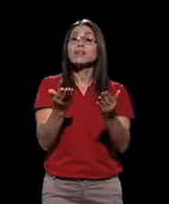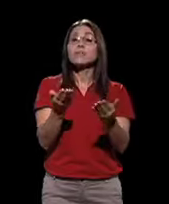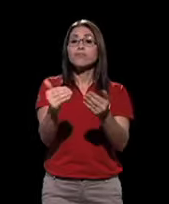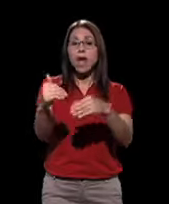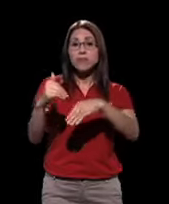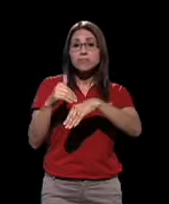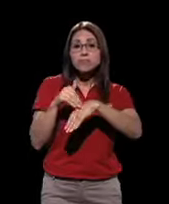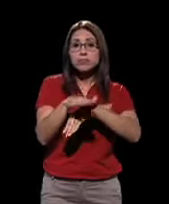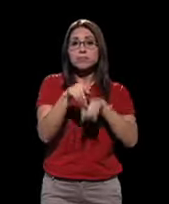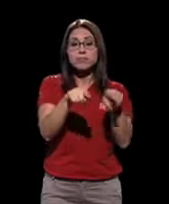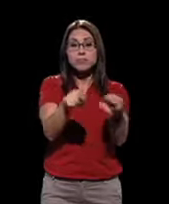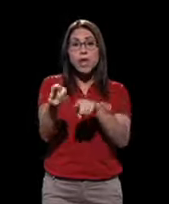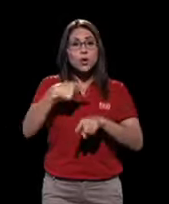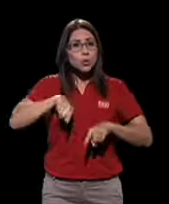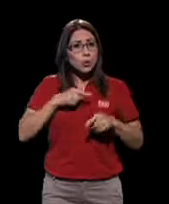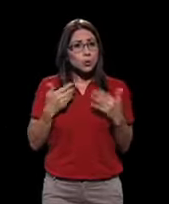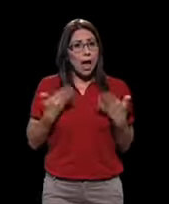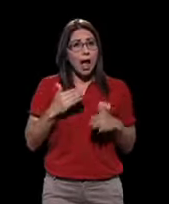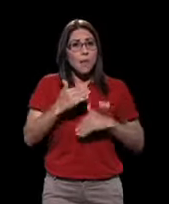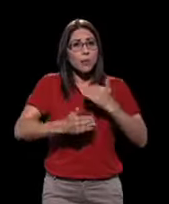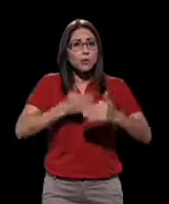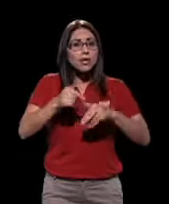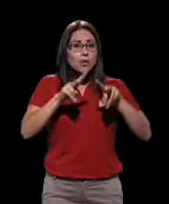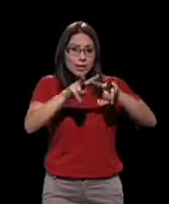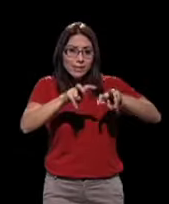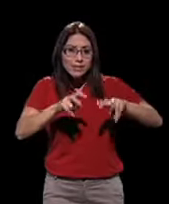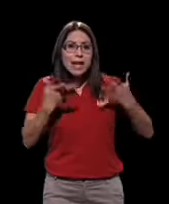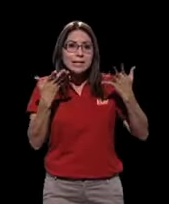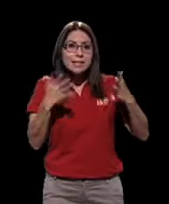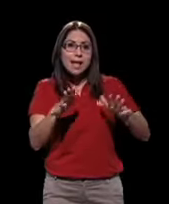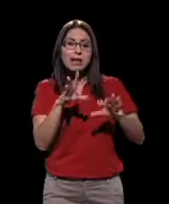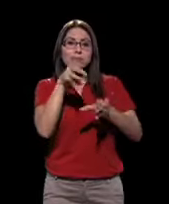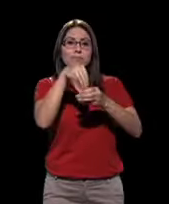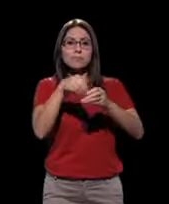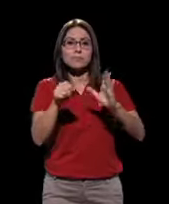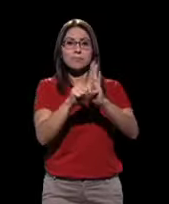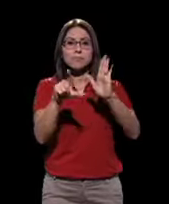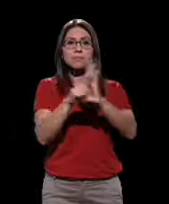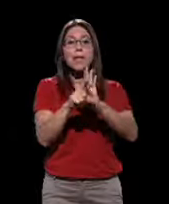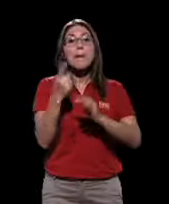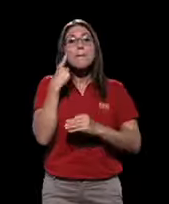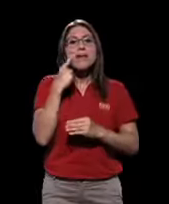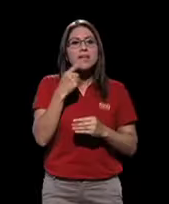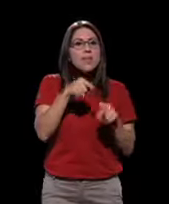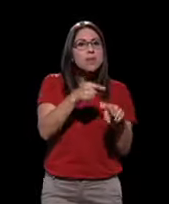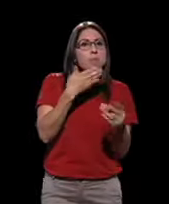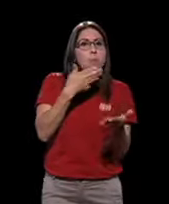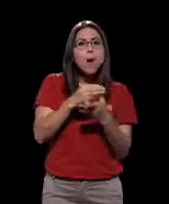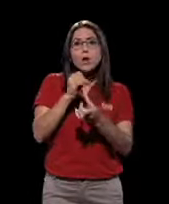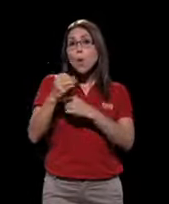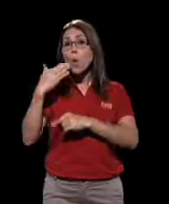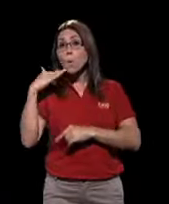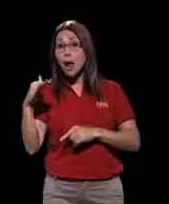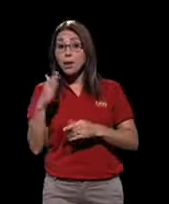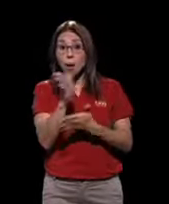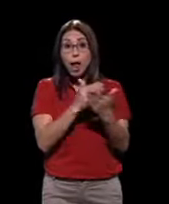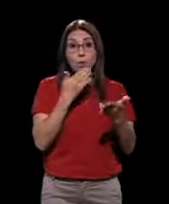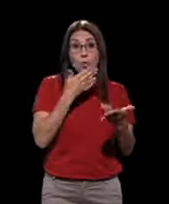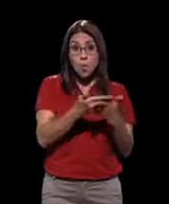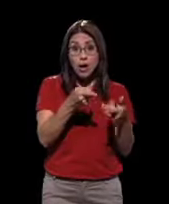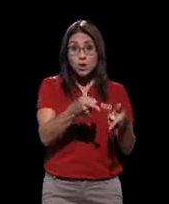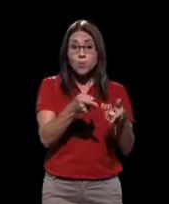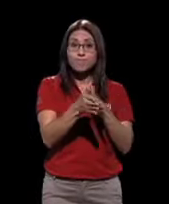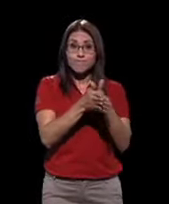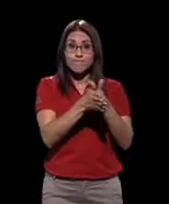trabajando. Estamos en proceso de revisar las que están ahorita en la corriente para la legislativa para ver qué bueno y qué malo hay, porque si hay algo bueno, pues